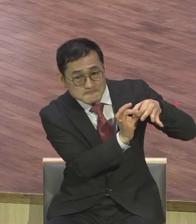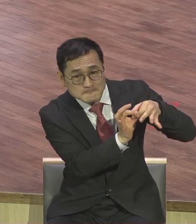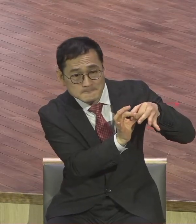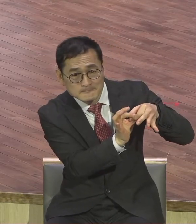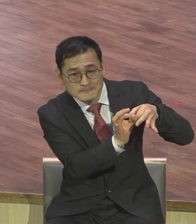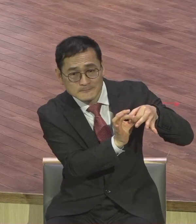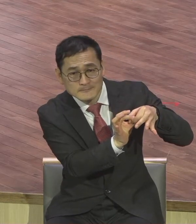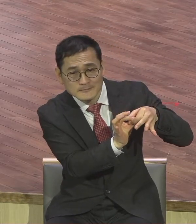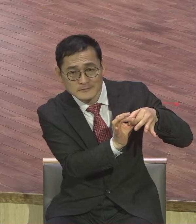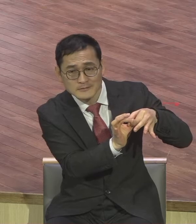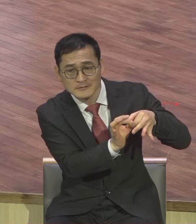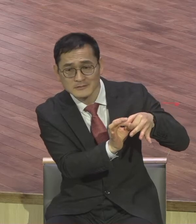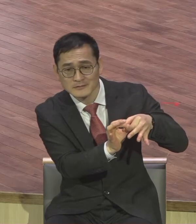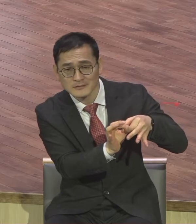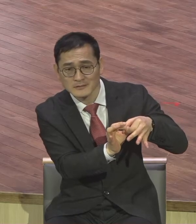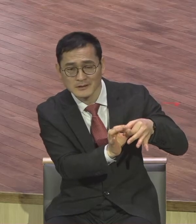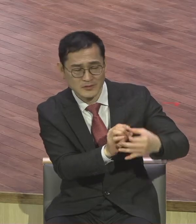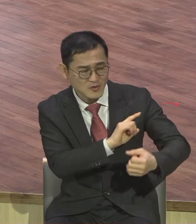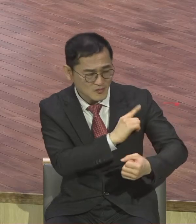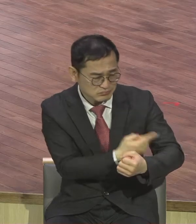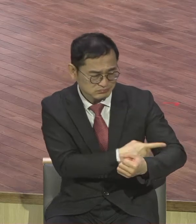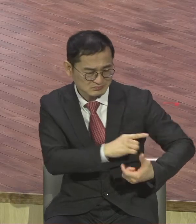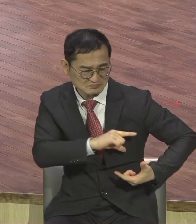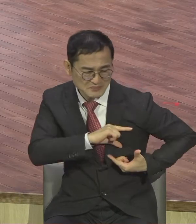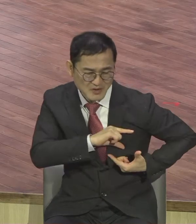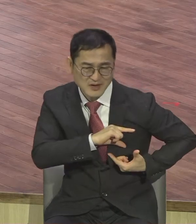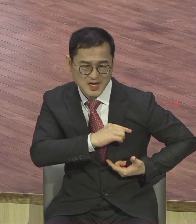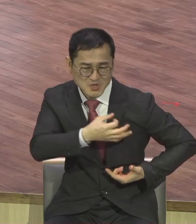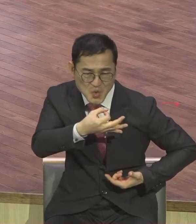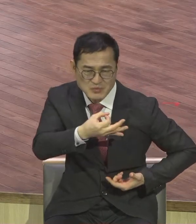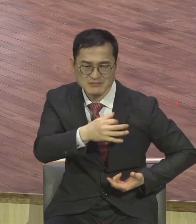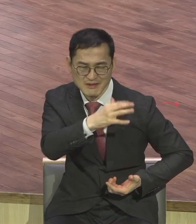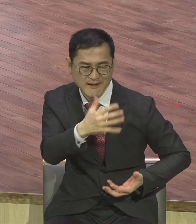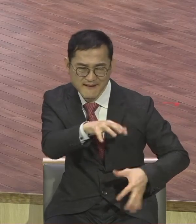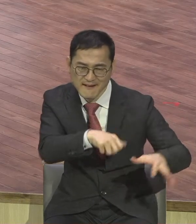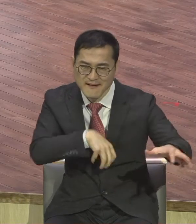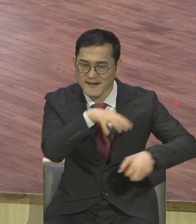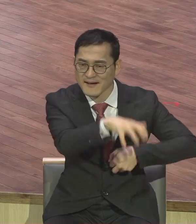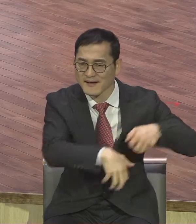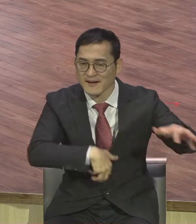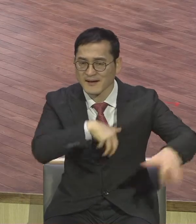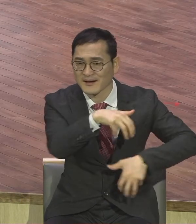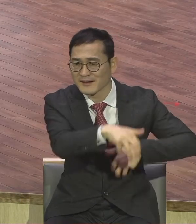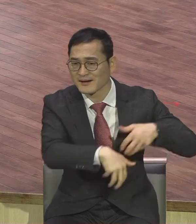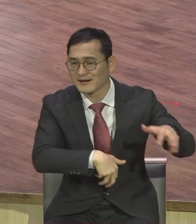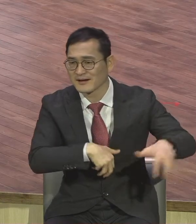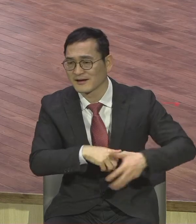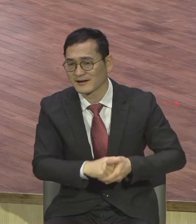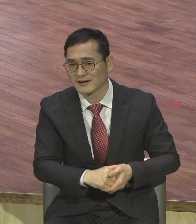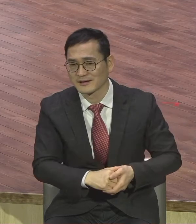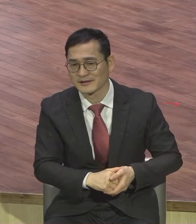유대사회 최정상의 사람들과 영향력을 입혀나가는